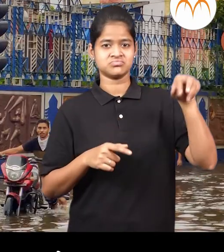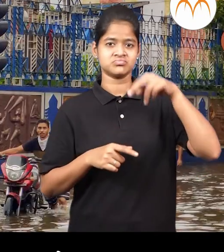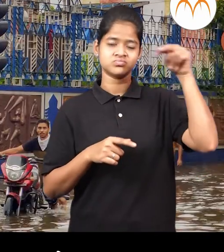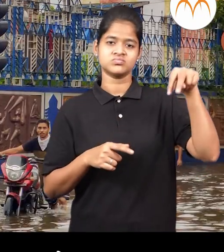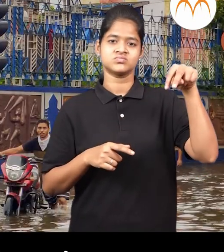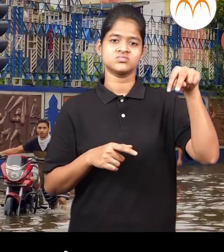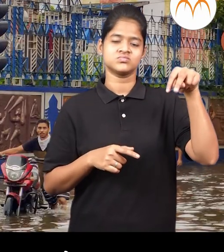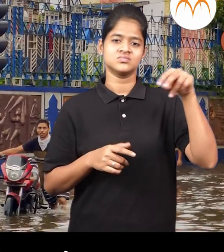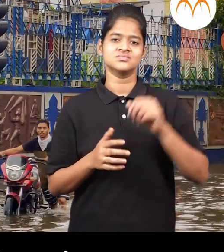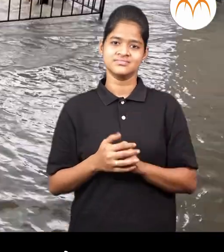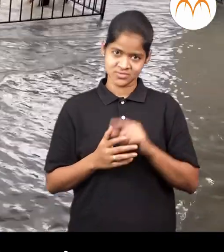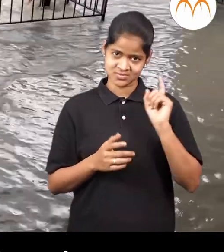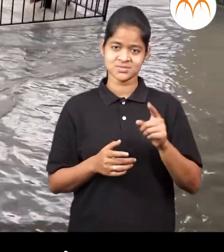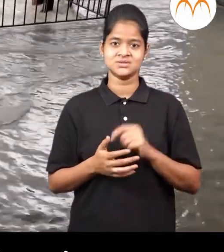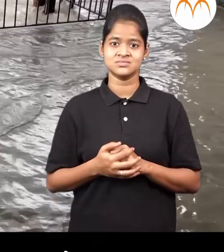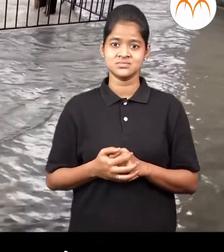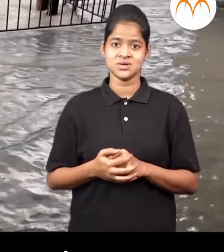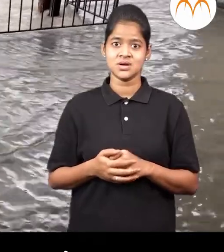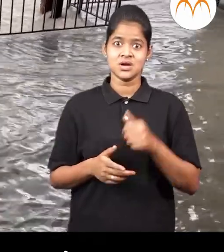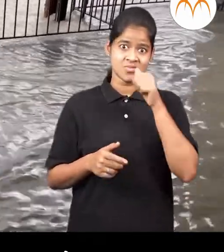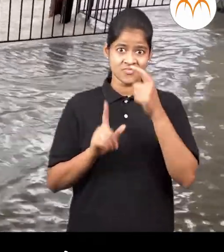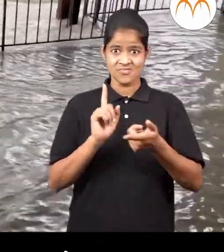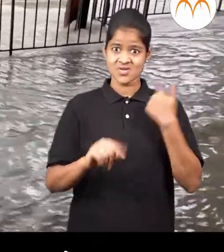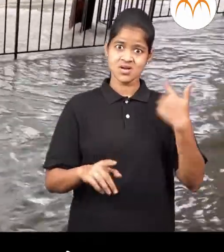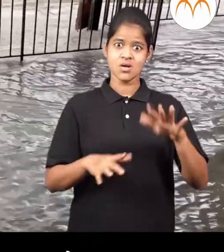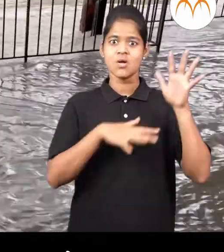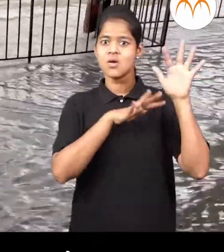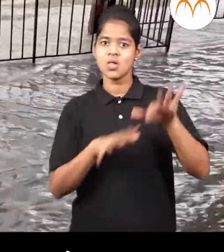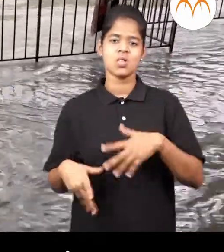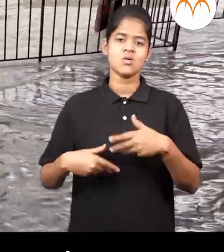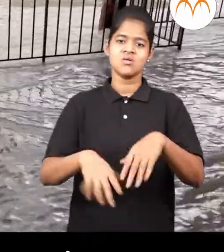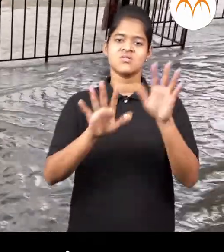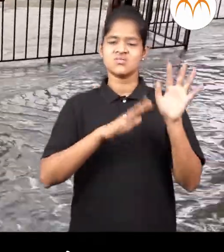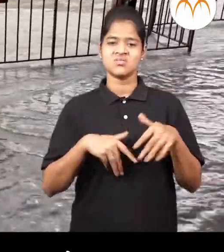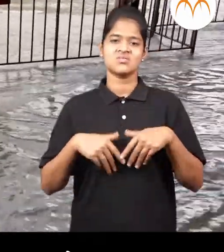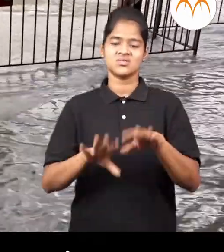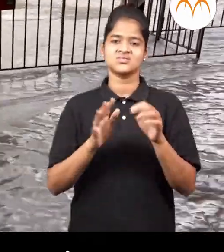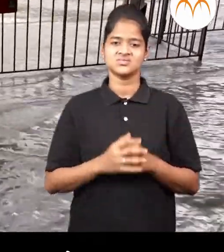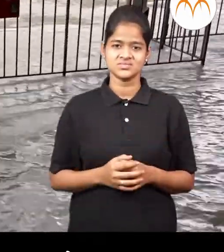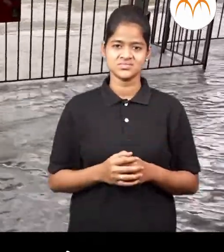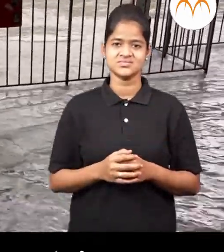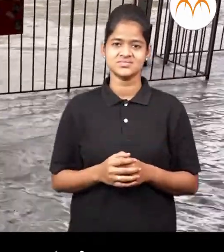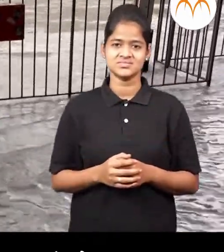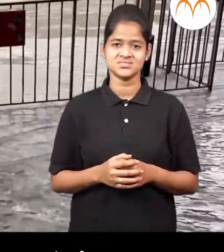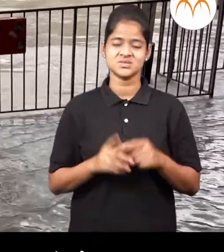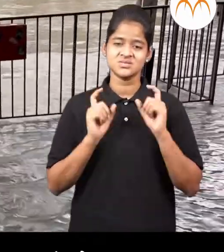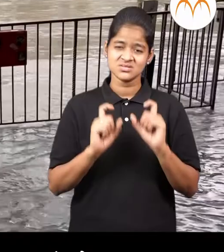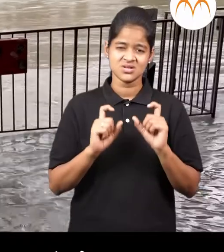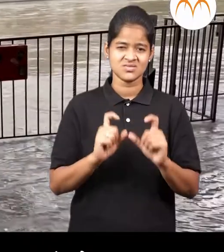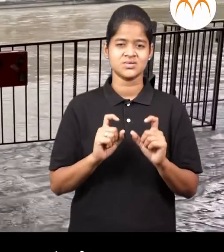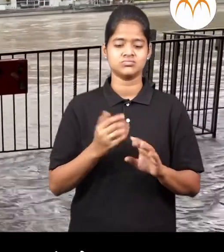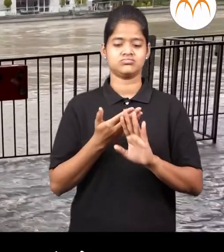पूराचा पाण्याला खूप ओढ़ासते ट्यात वाहुन जान्याचा धोकासतो त्या मुले,